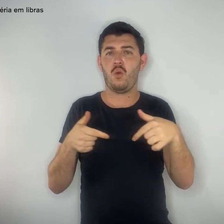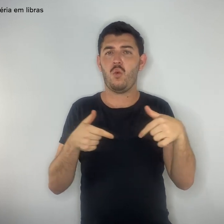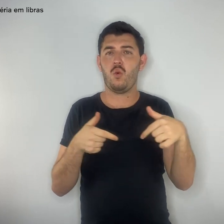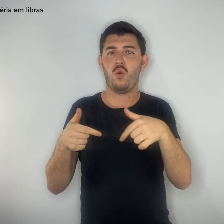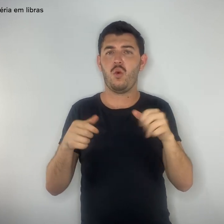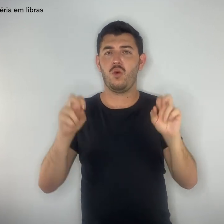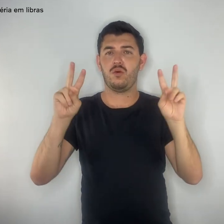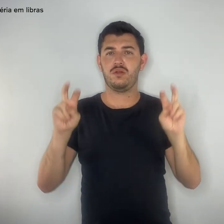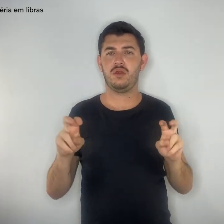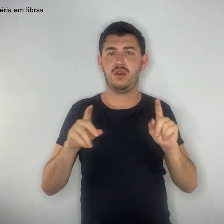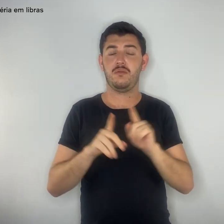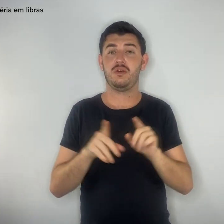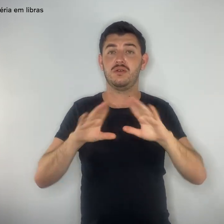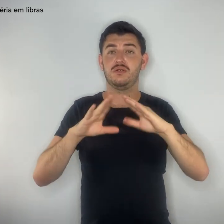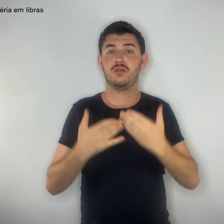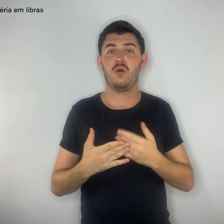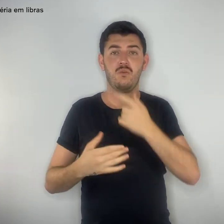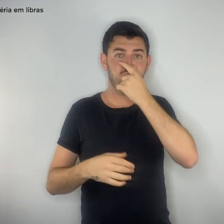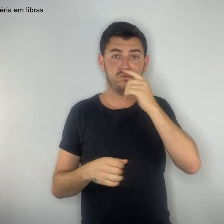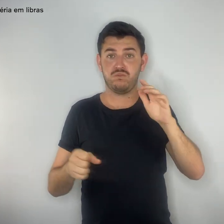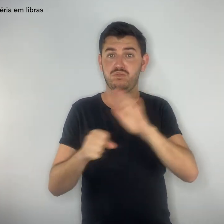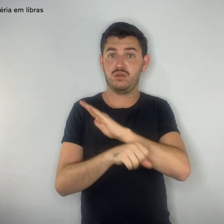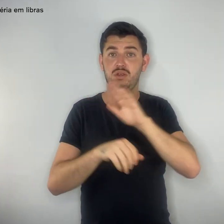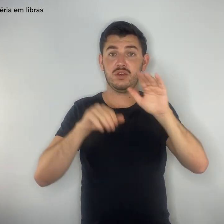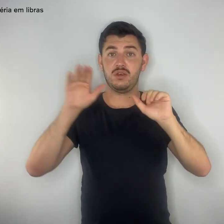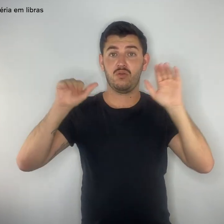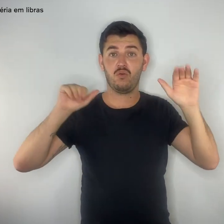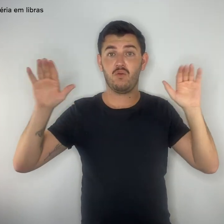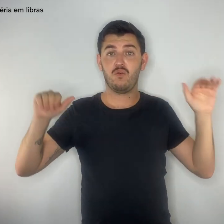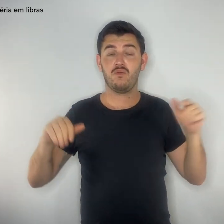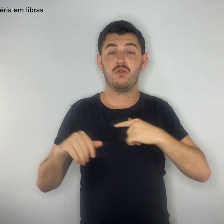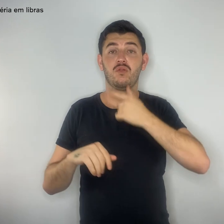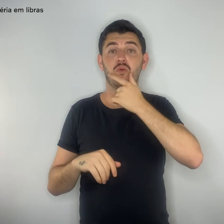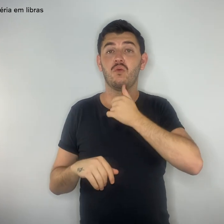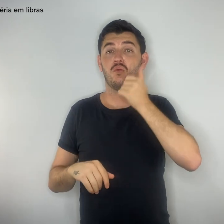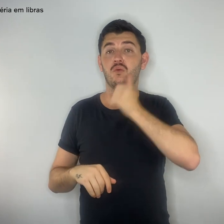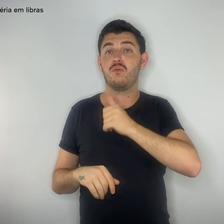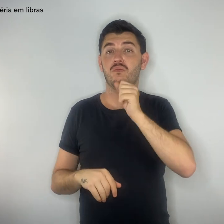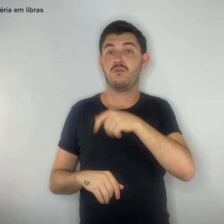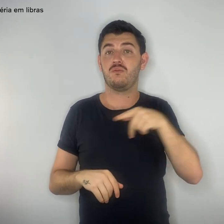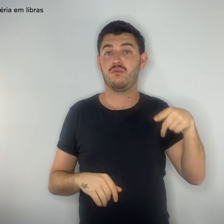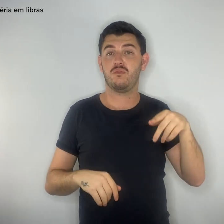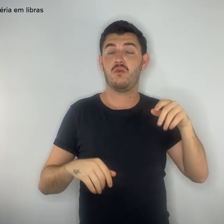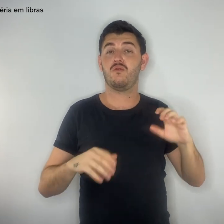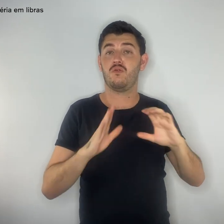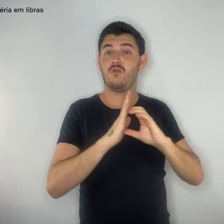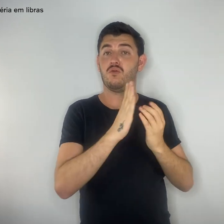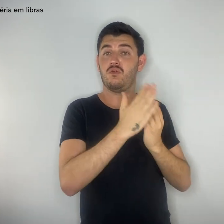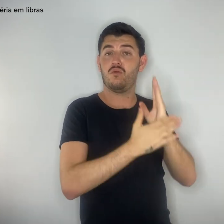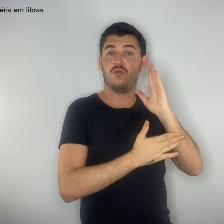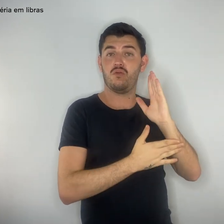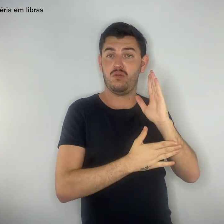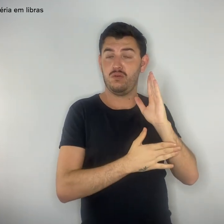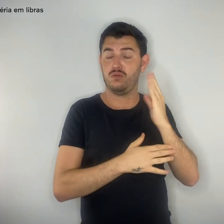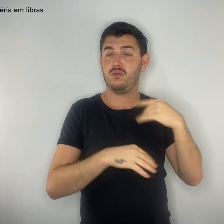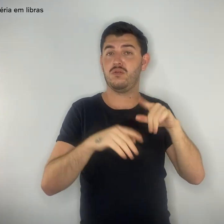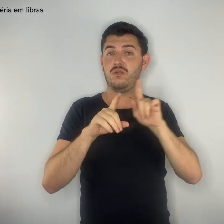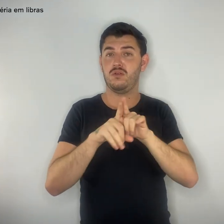e convida professores e professoras efetivos, efetivas e do contrato